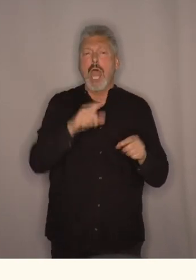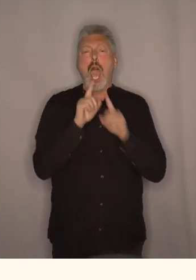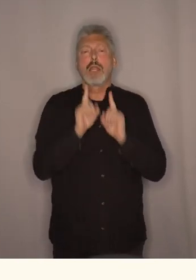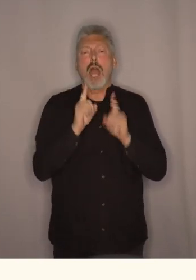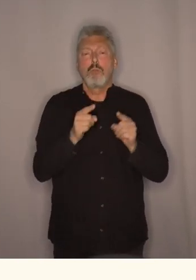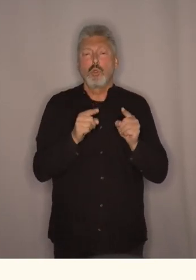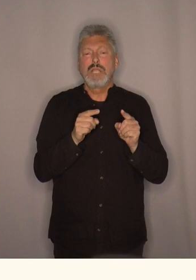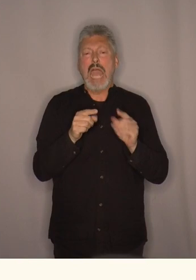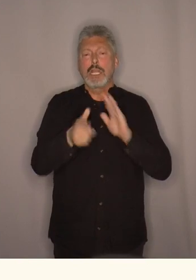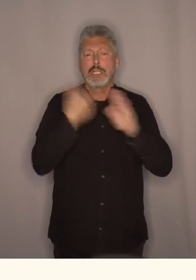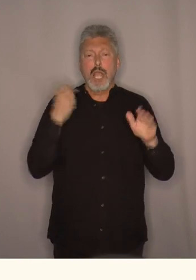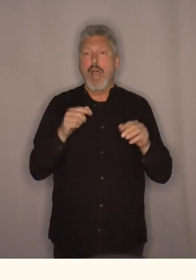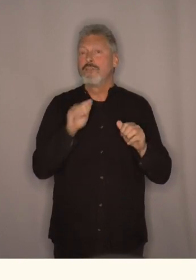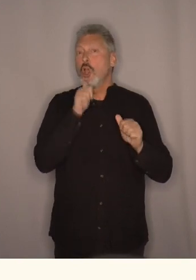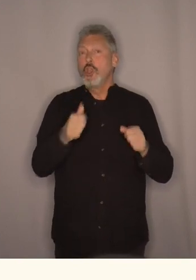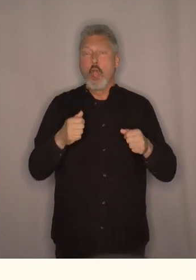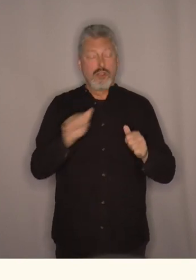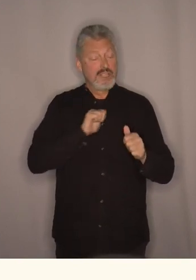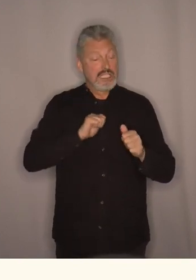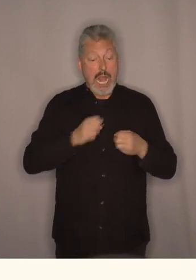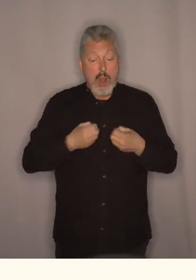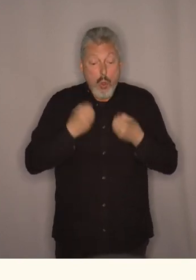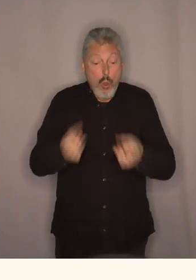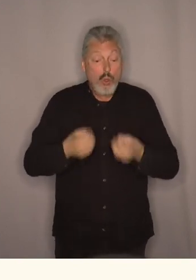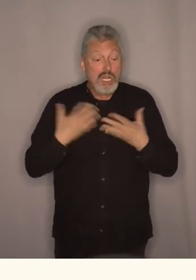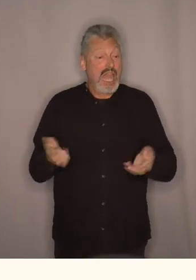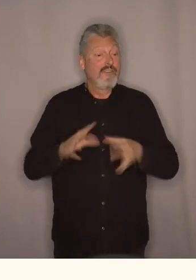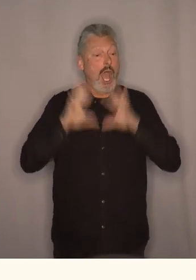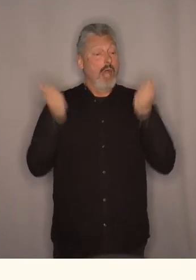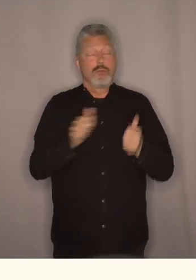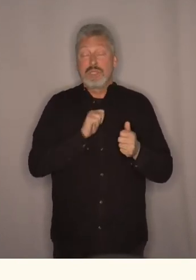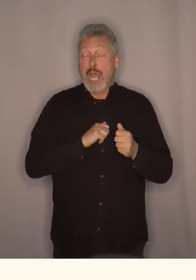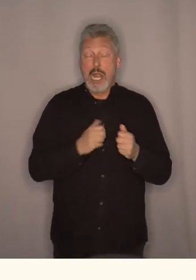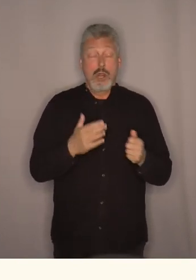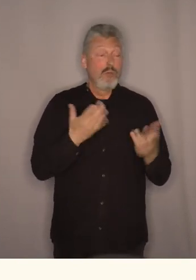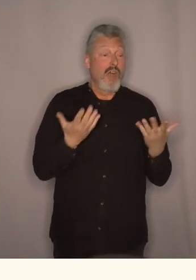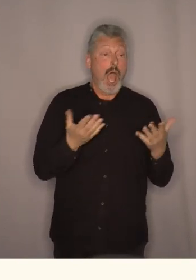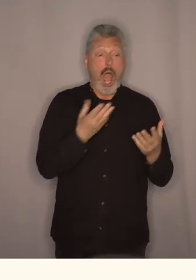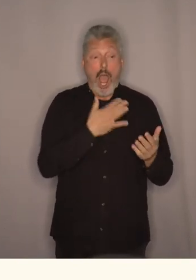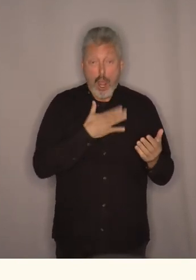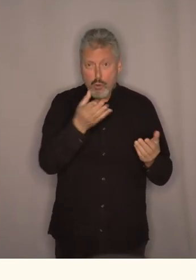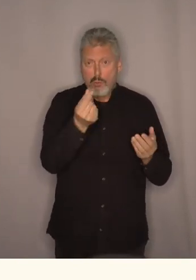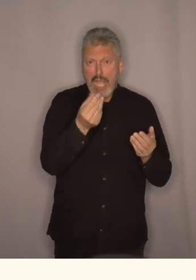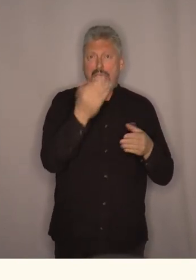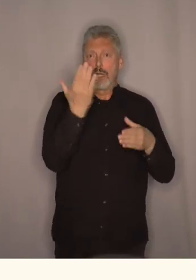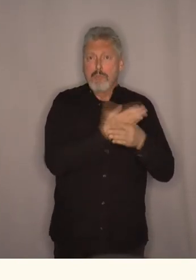rapporteringskrav som gjør at du må utlevere alt om deg selv og om du har penger i banken eller hva du måtte eie av ting.